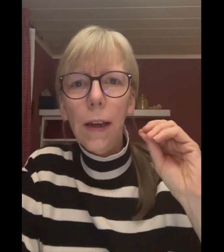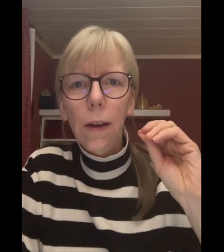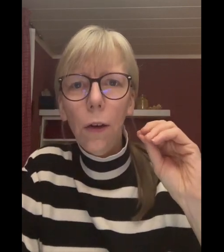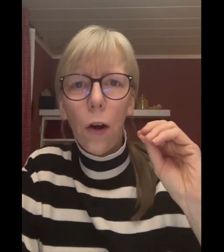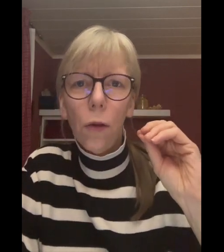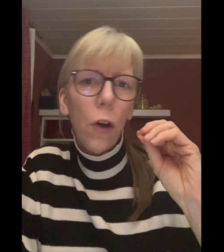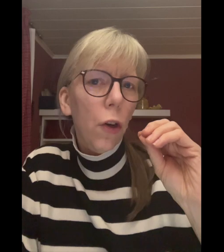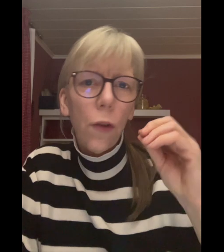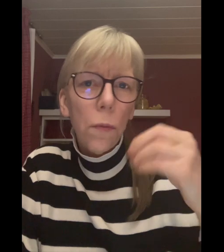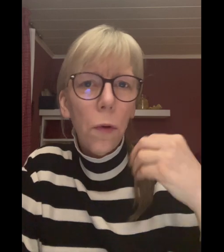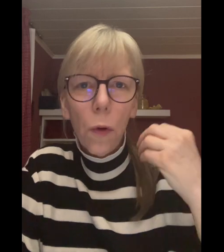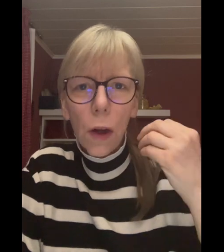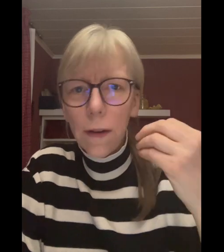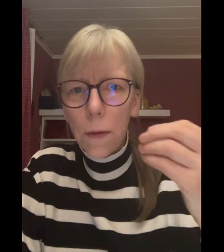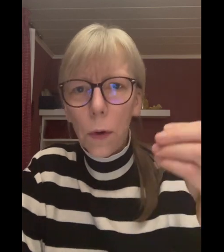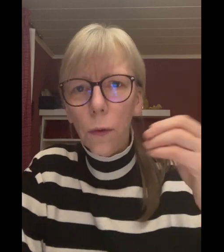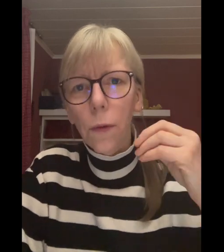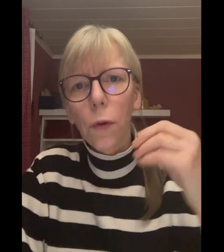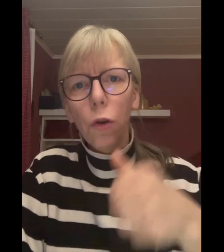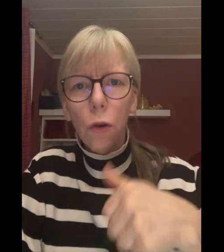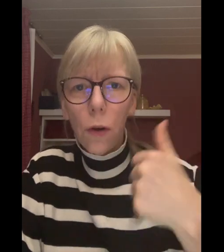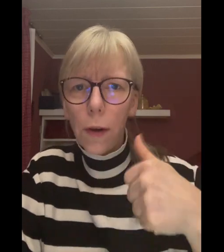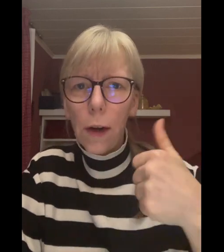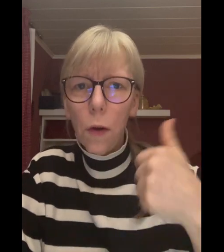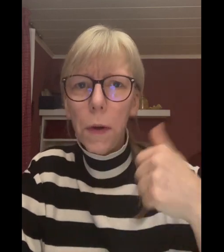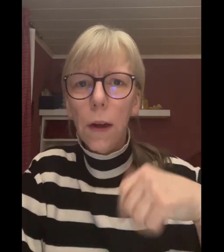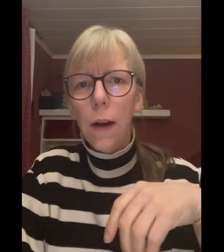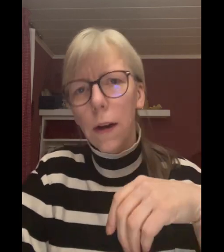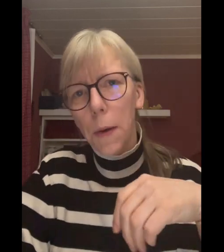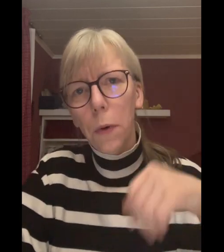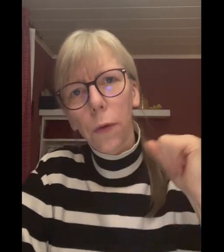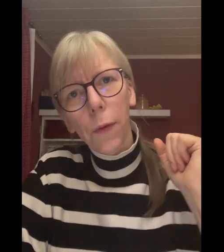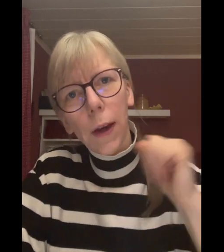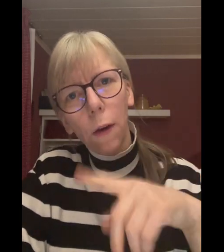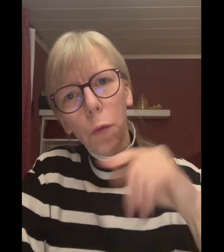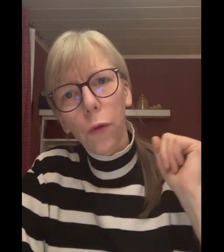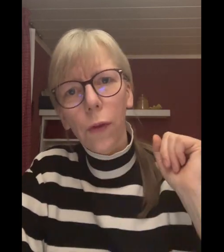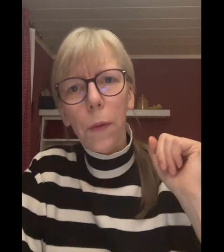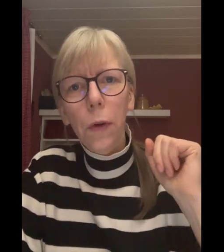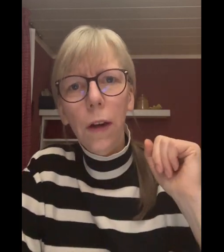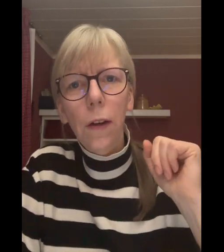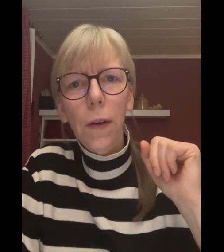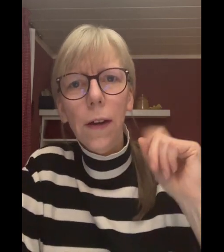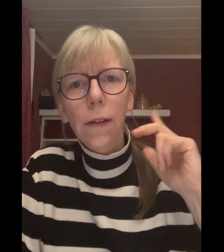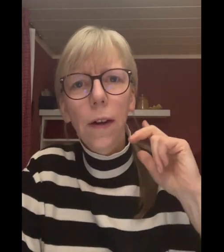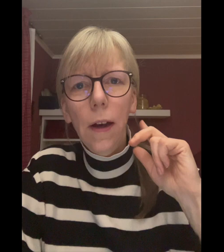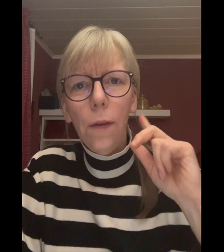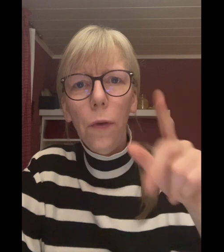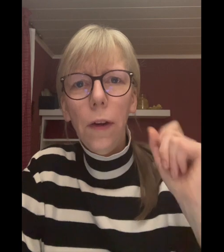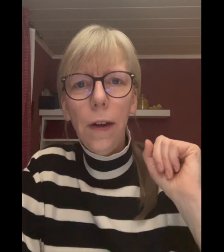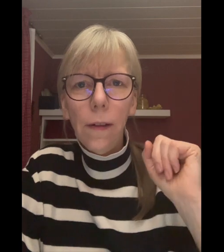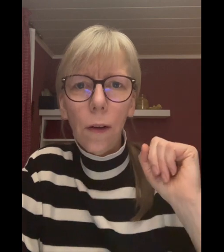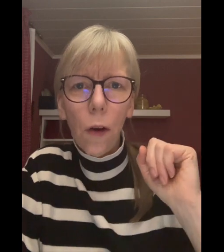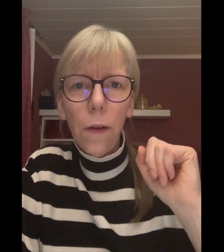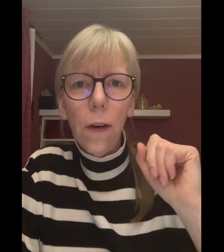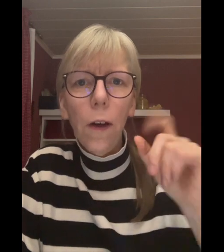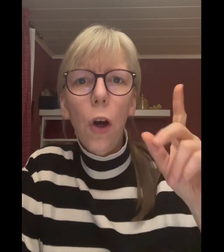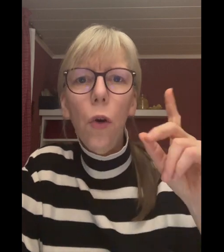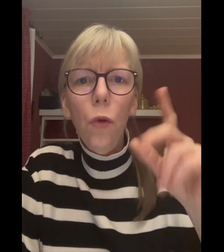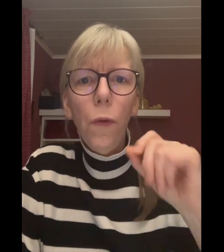kann jetzt erstmal nur ganz liebe Grüße wünschen. Denkt nochmal dran, Plus weg und das Abonnieren nicht vergessen für den nächsten Content. Und wenn